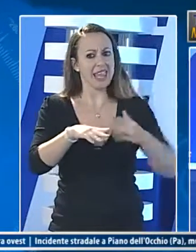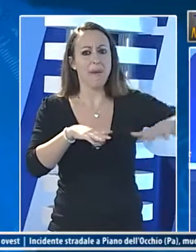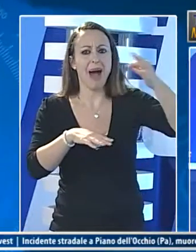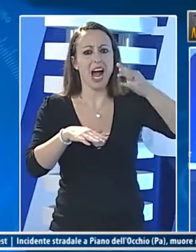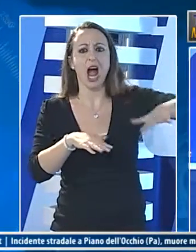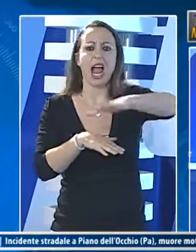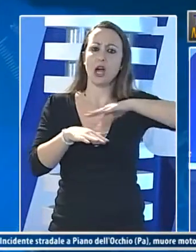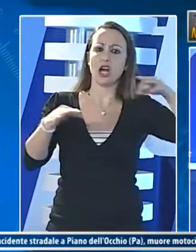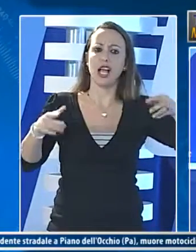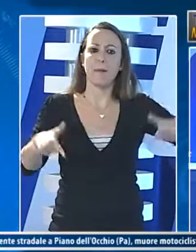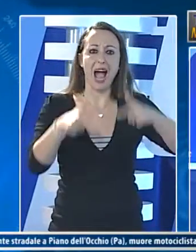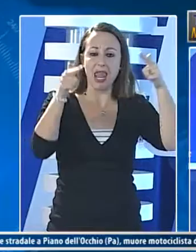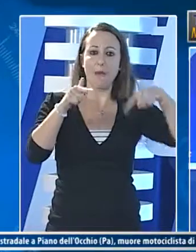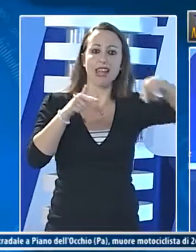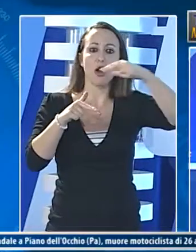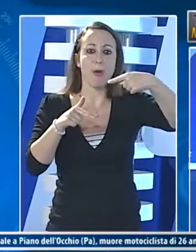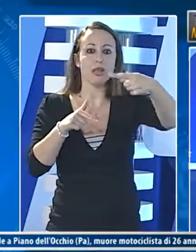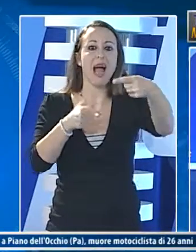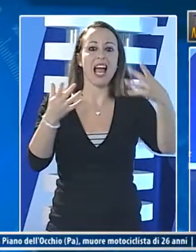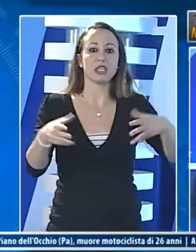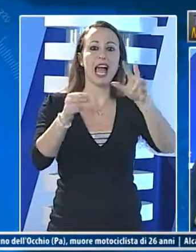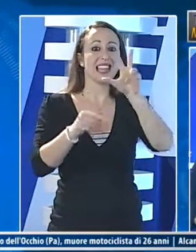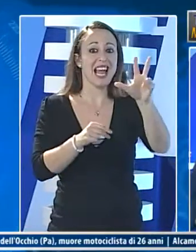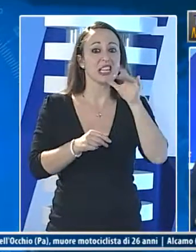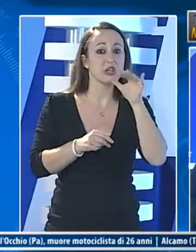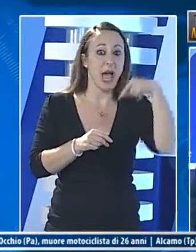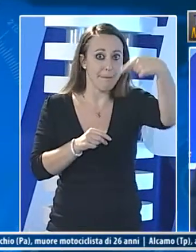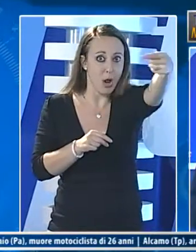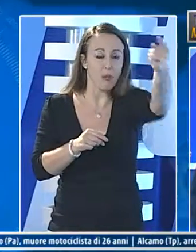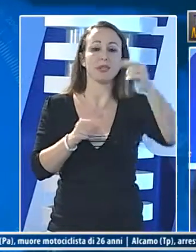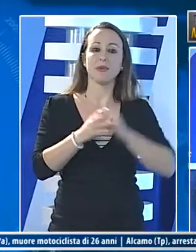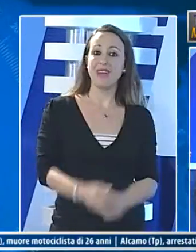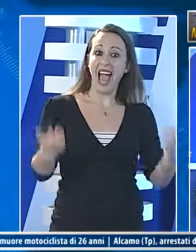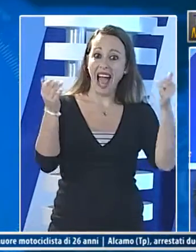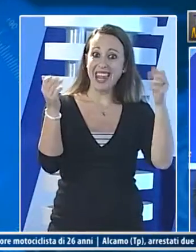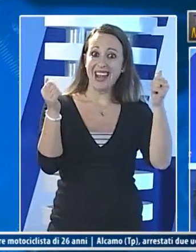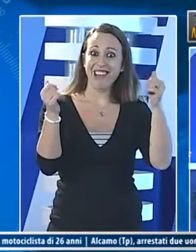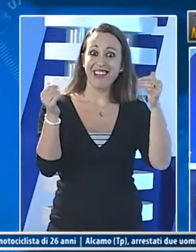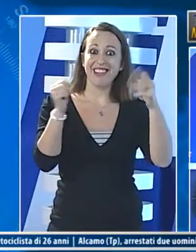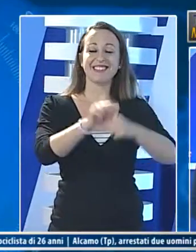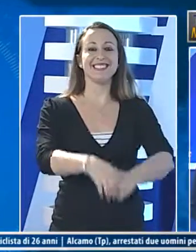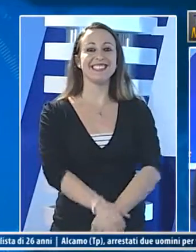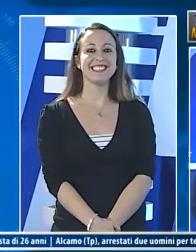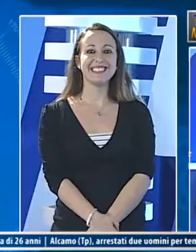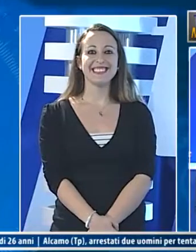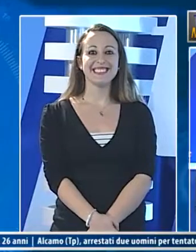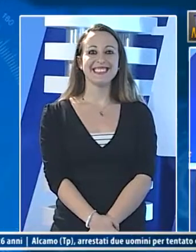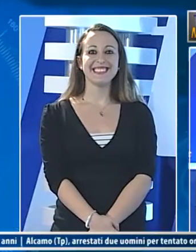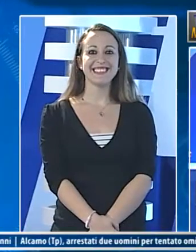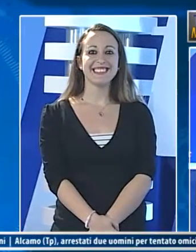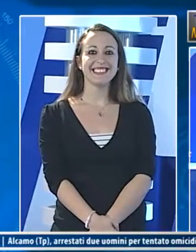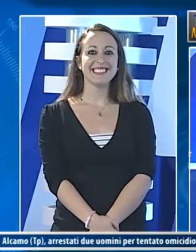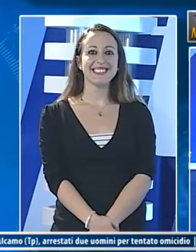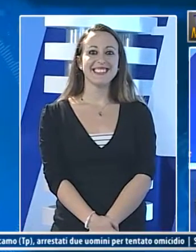egregento in collaborazione con l'ente parco archeologico l'albero sarà piantato il 3 dicembre prossimo per questa edizione